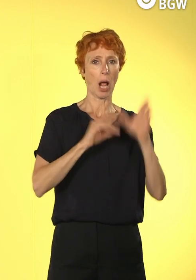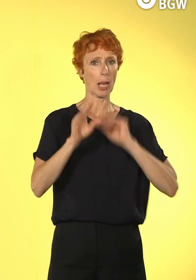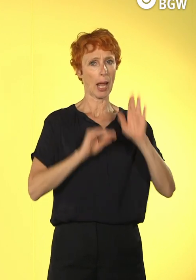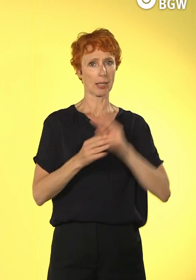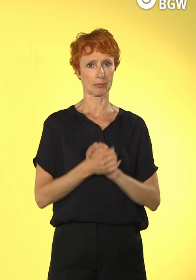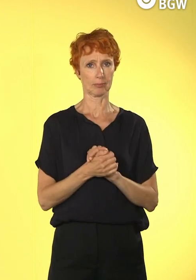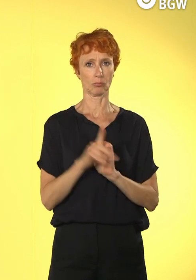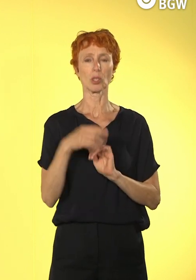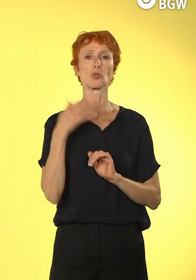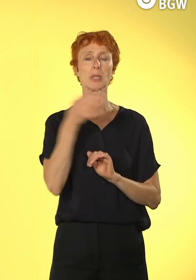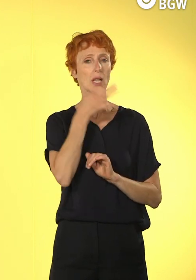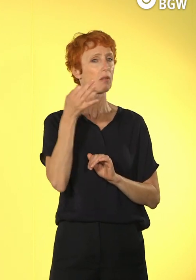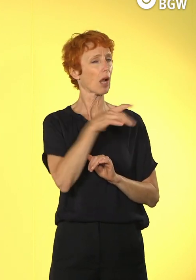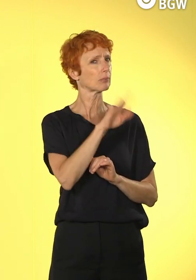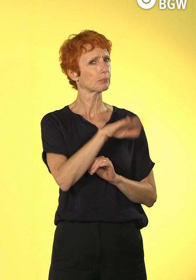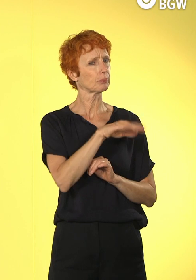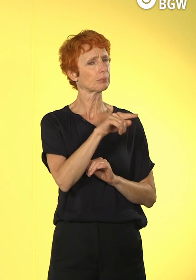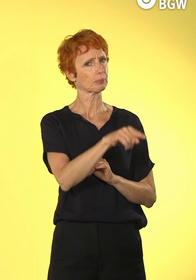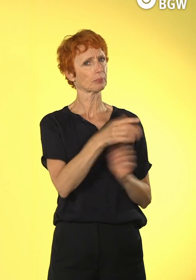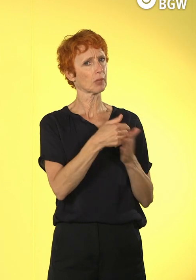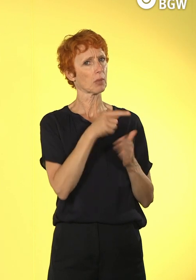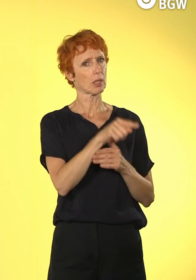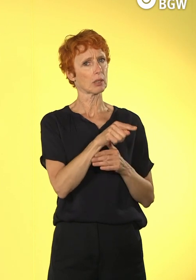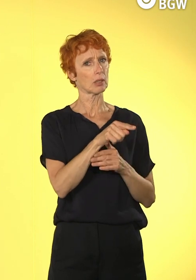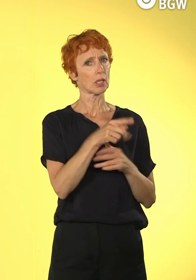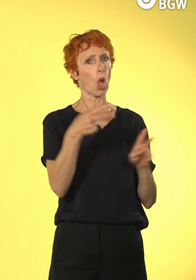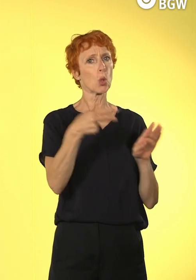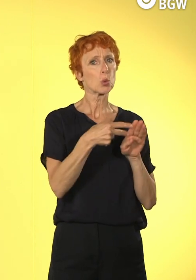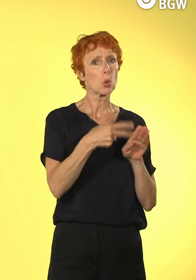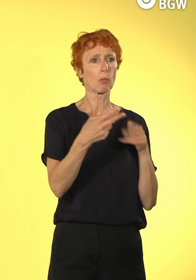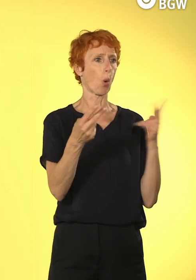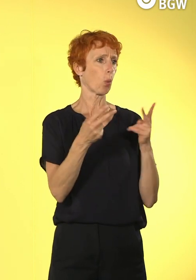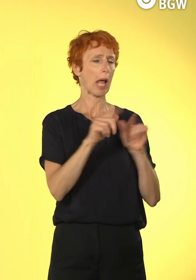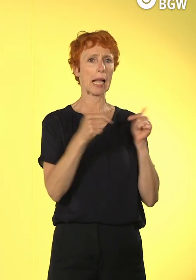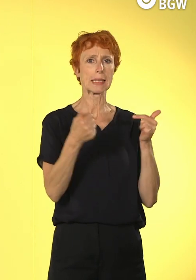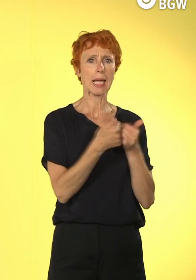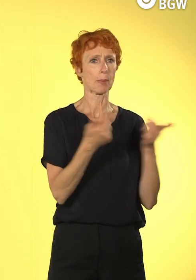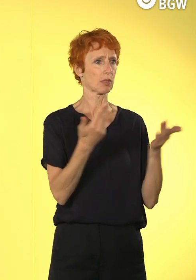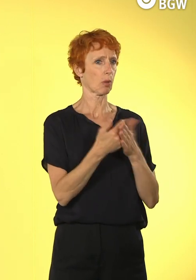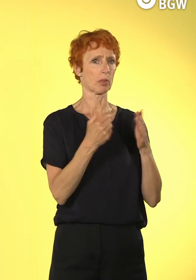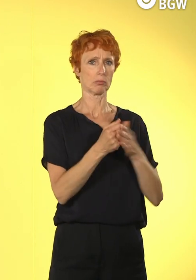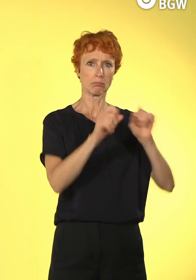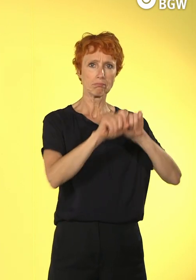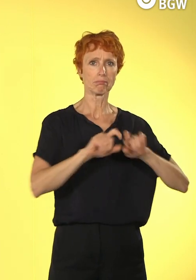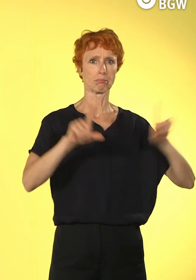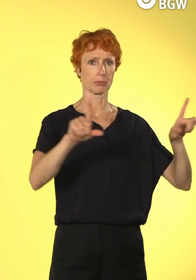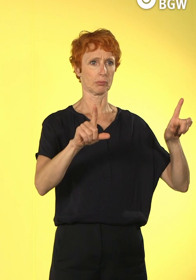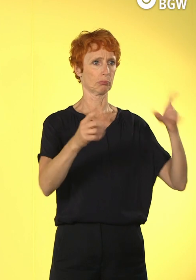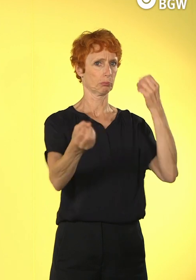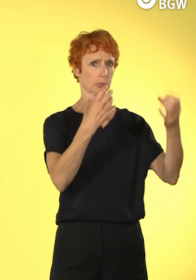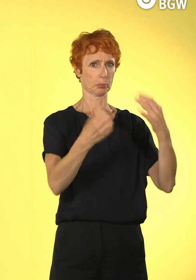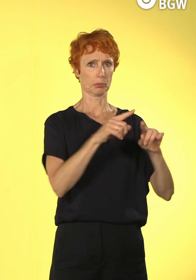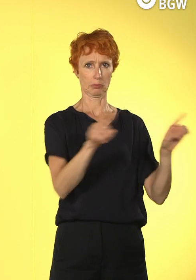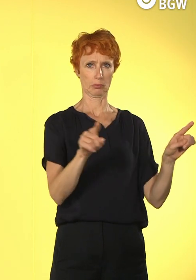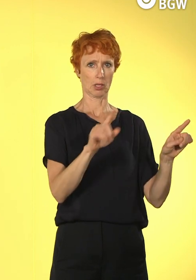nutzen sie denn zum Beispiel diese Zoom oder Teams als Videokonferenzsystem? Das wäre doch dann,